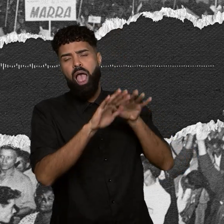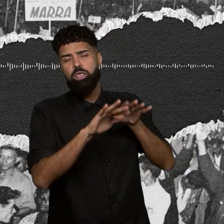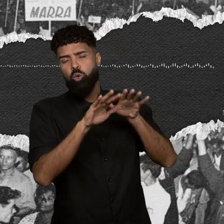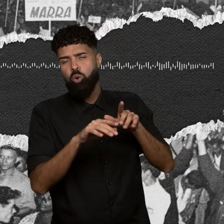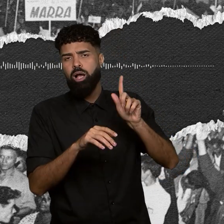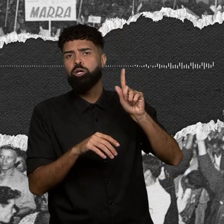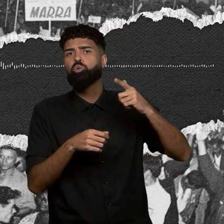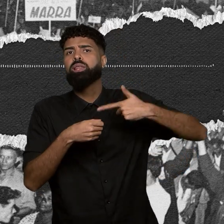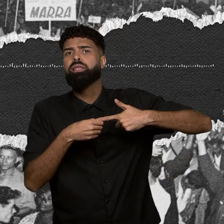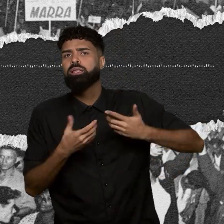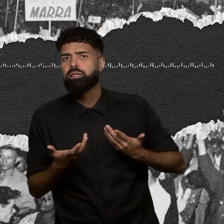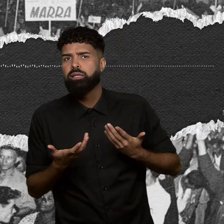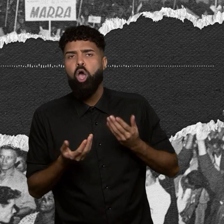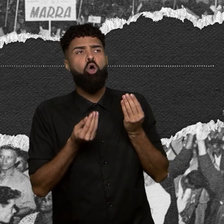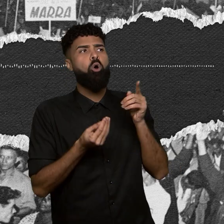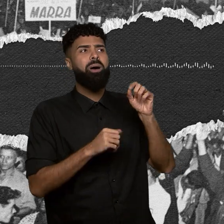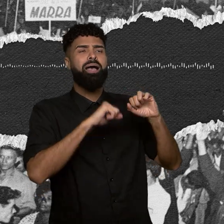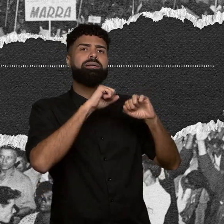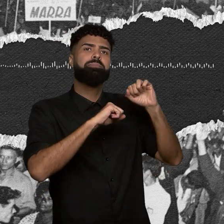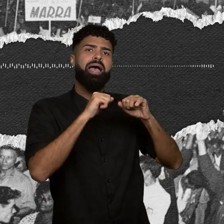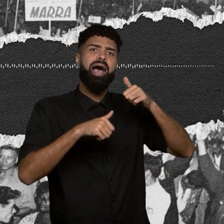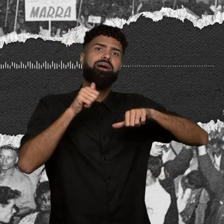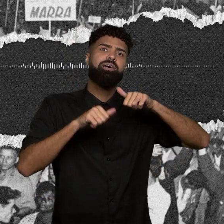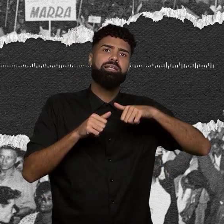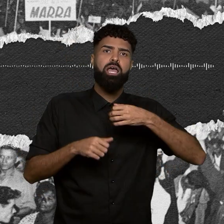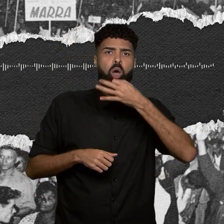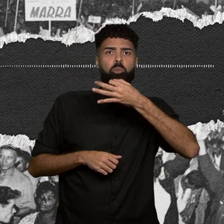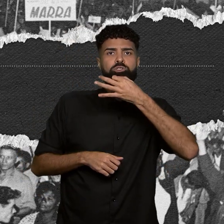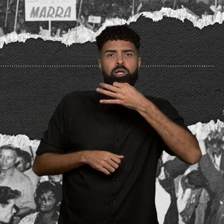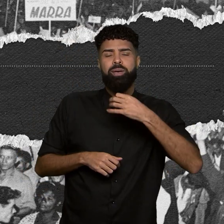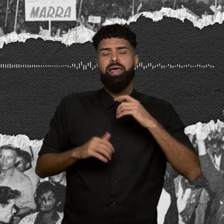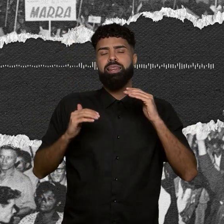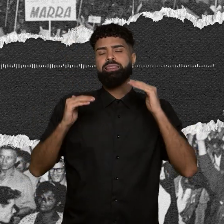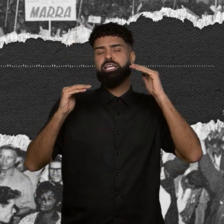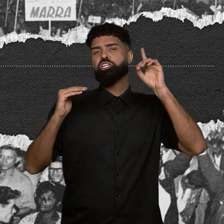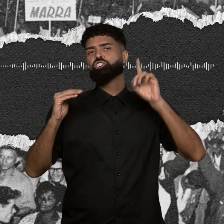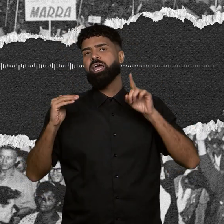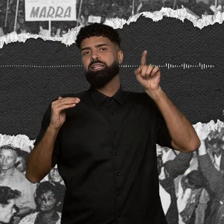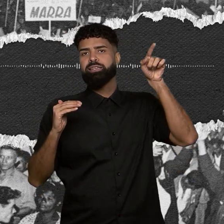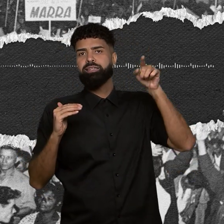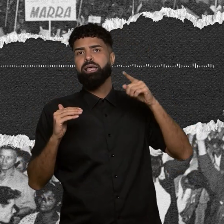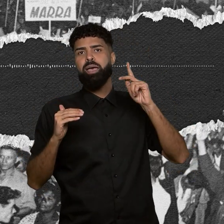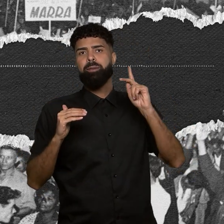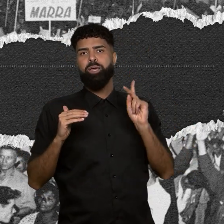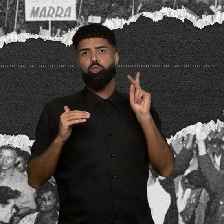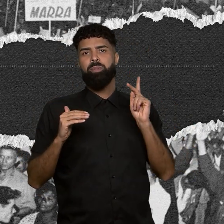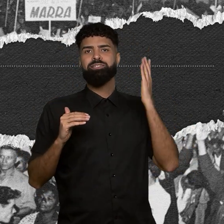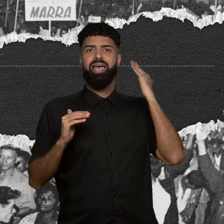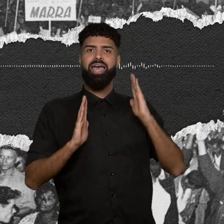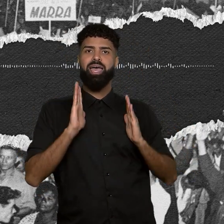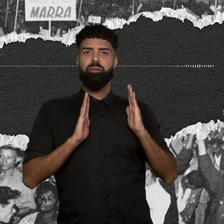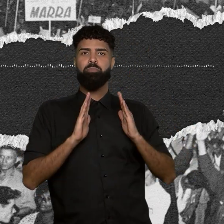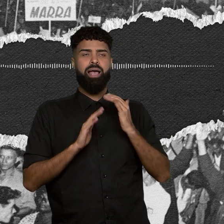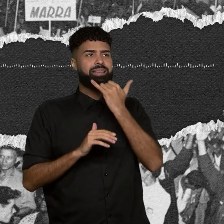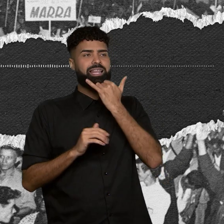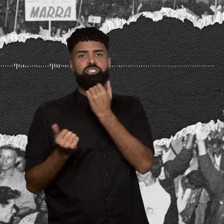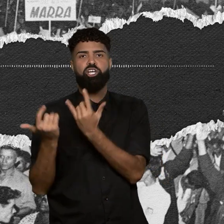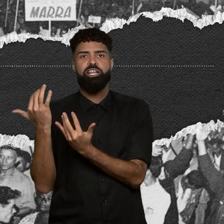avalia o posicionamento que os dirigentes da Petrobras tiveram a época da tragédia? Ficou tudo sem resposta,